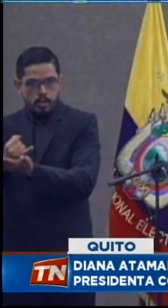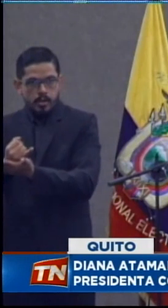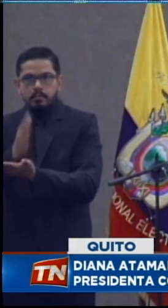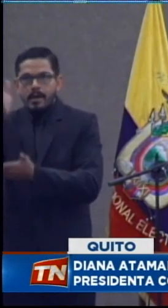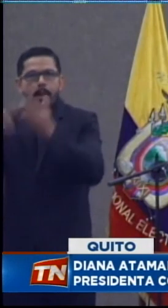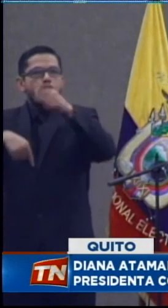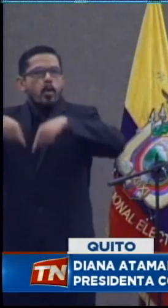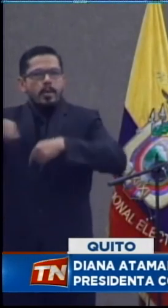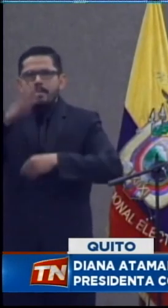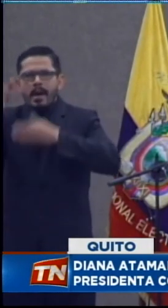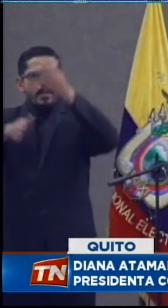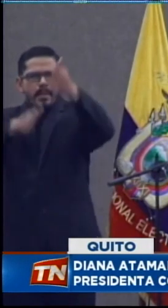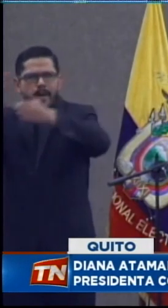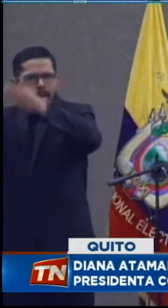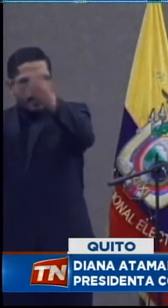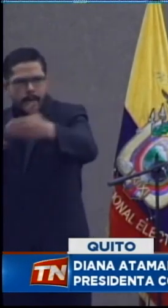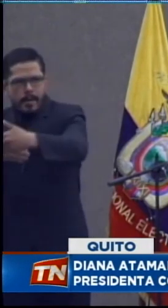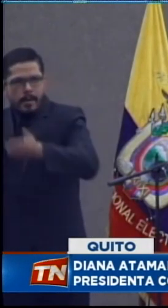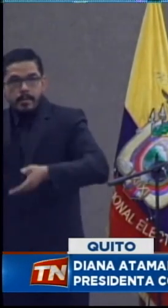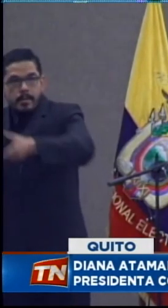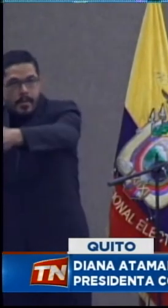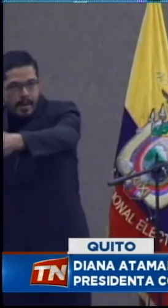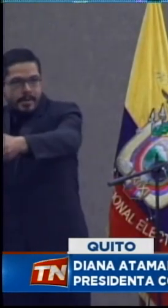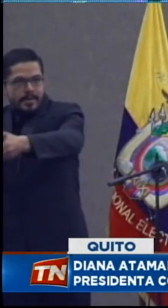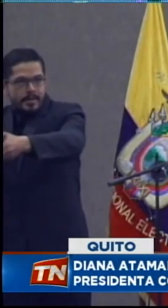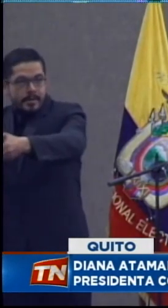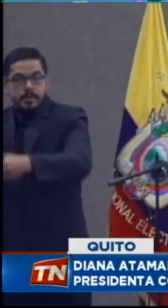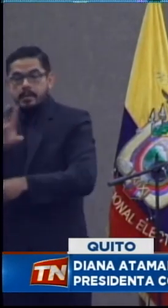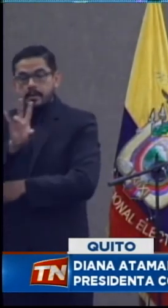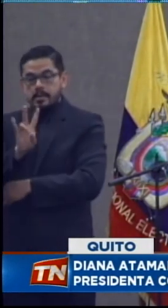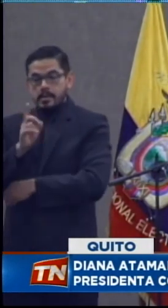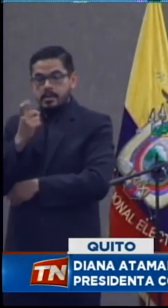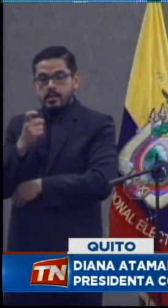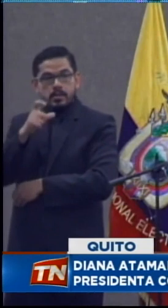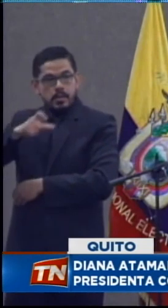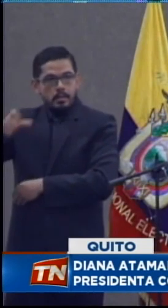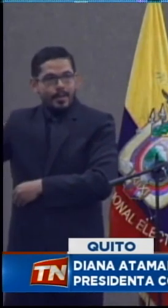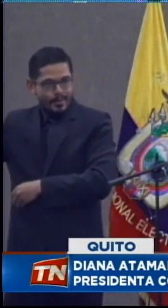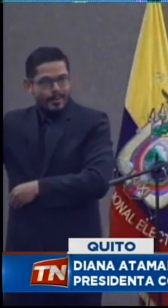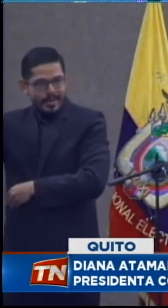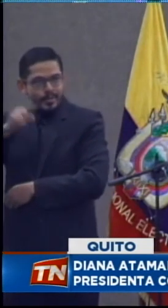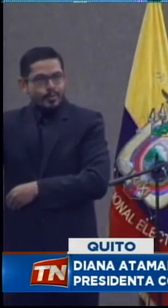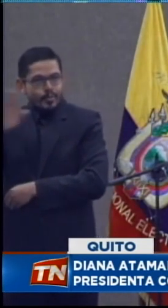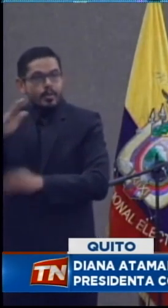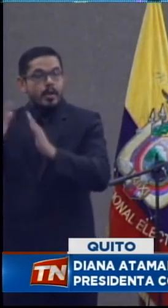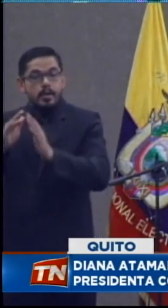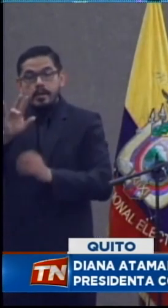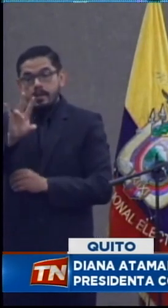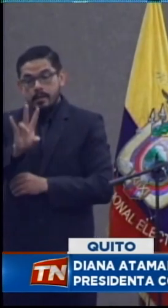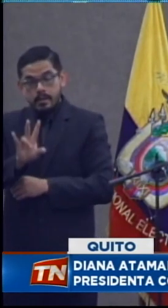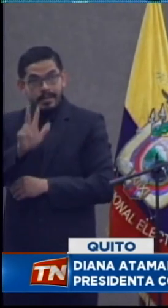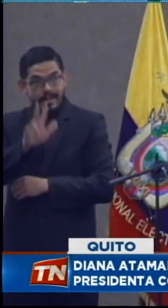a nivel nacional para el sufragio de 711 beneficiarios, 373